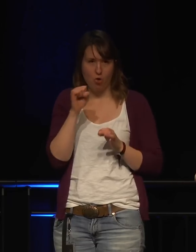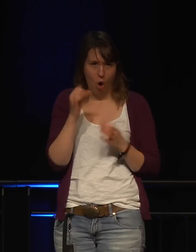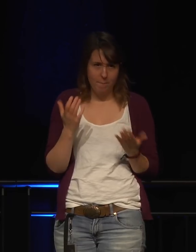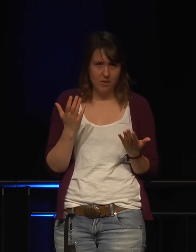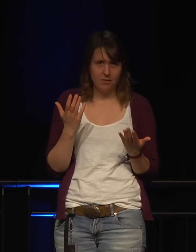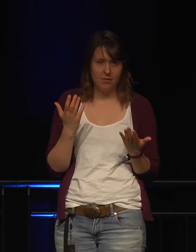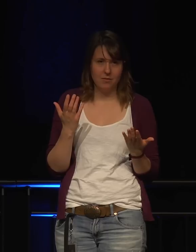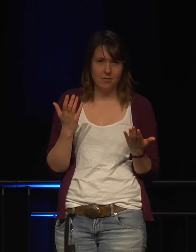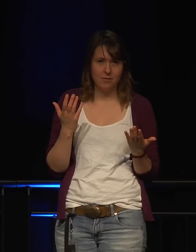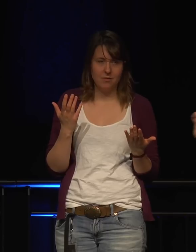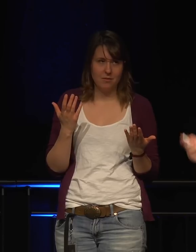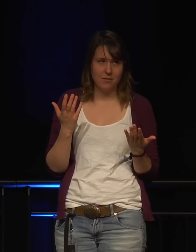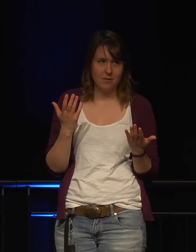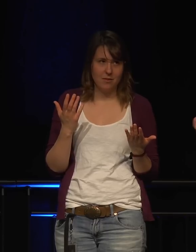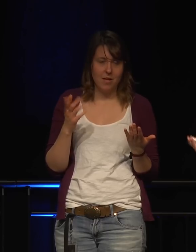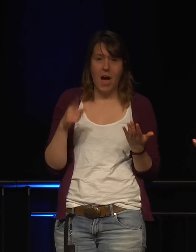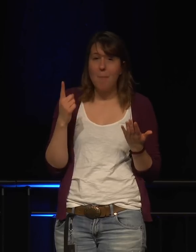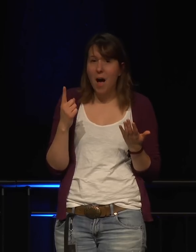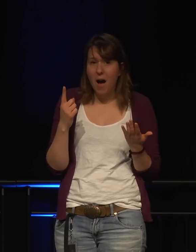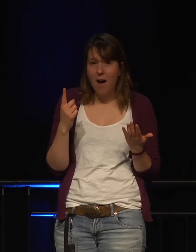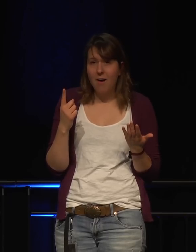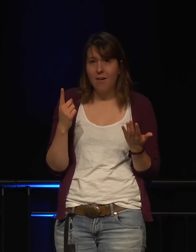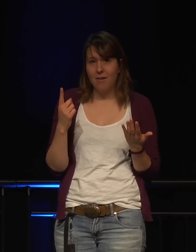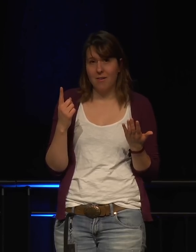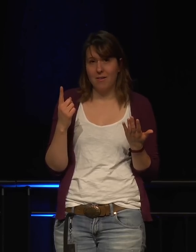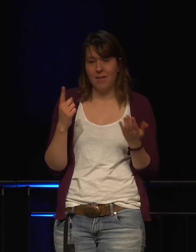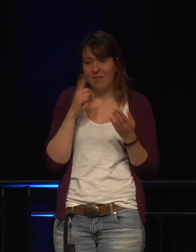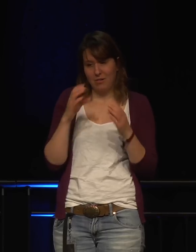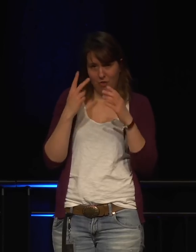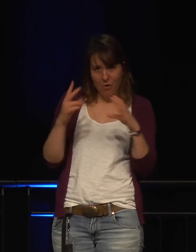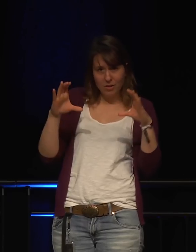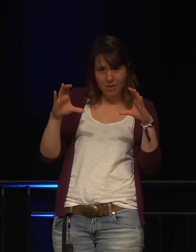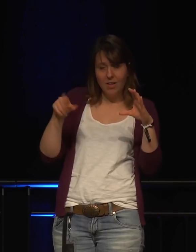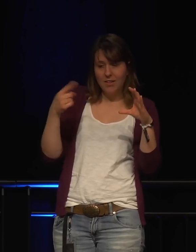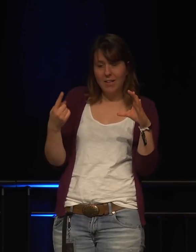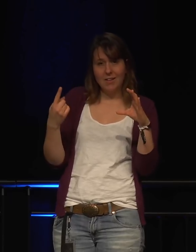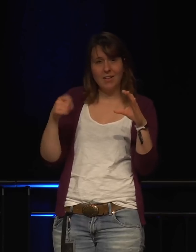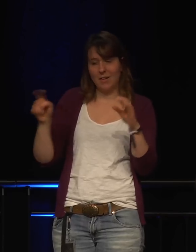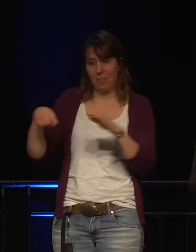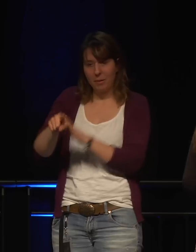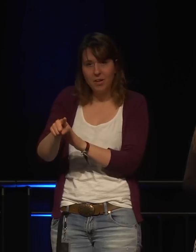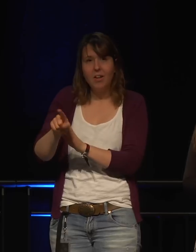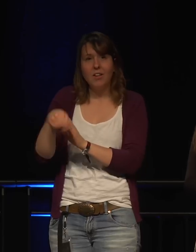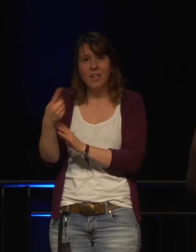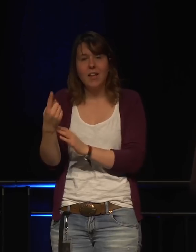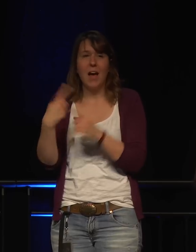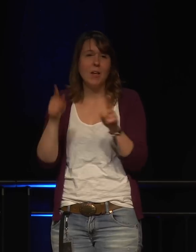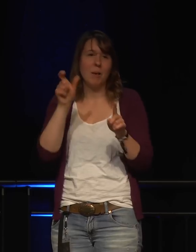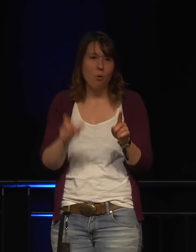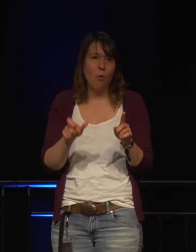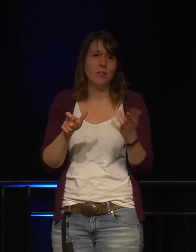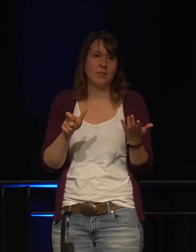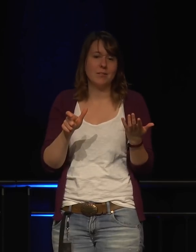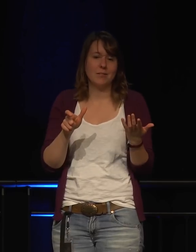Da konnte dir deine Freundin deinen Felatio Spezielle rummachen und das konnte man dann